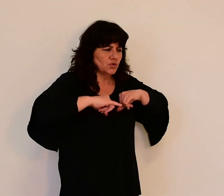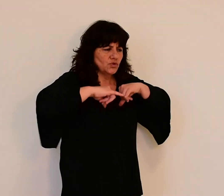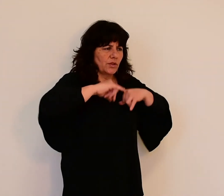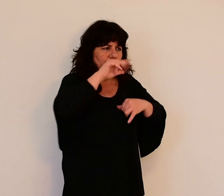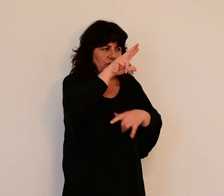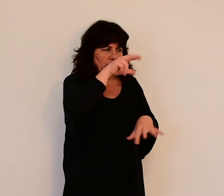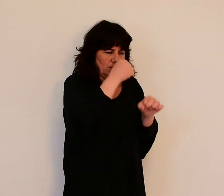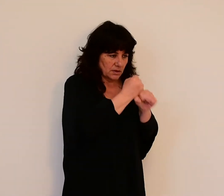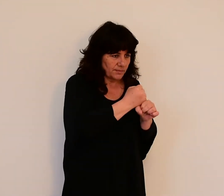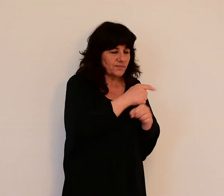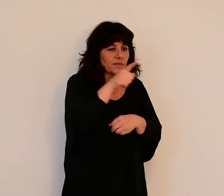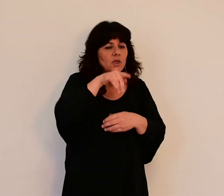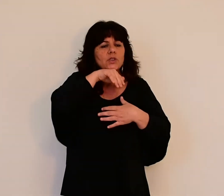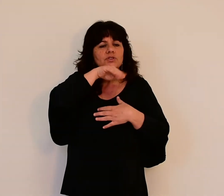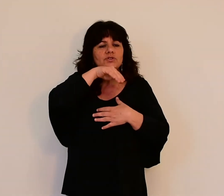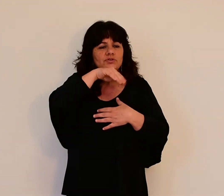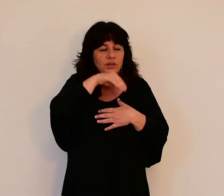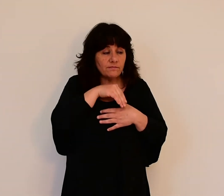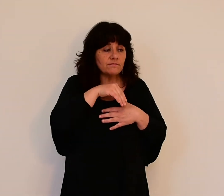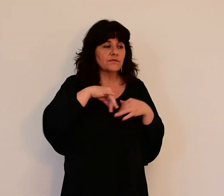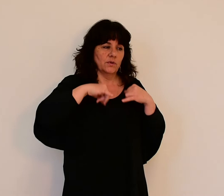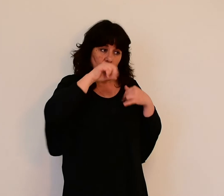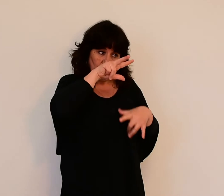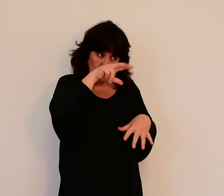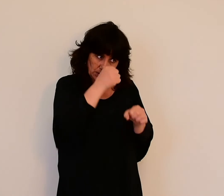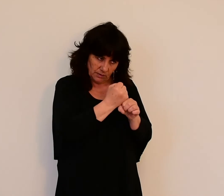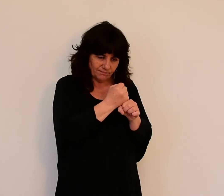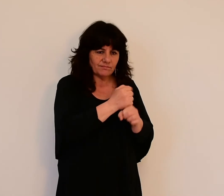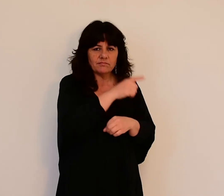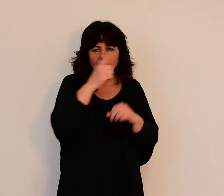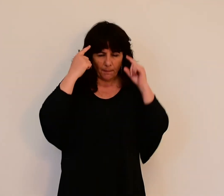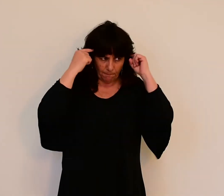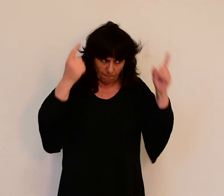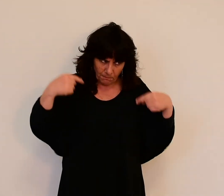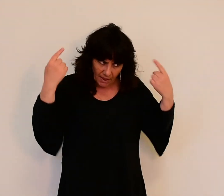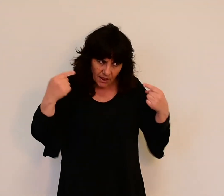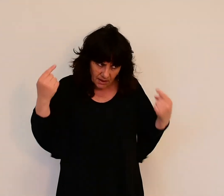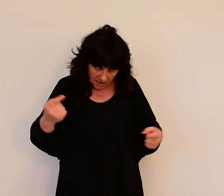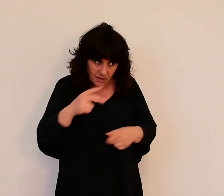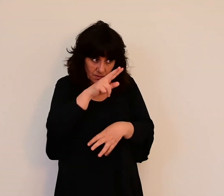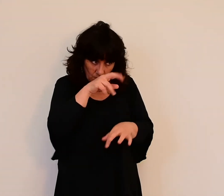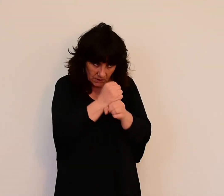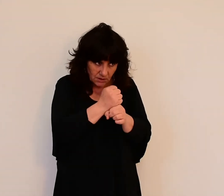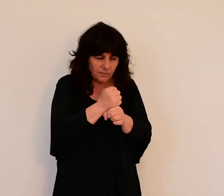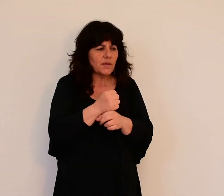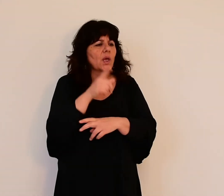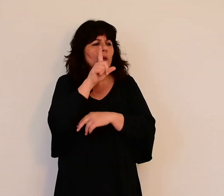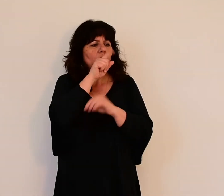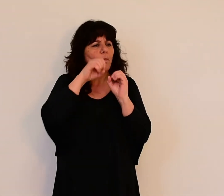trois ans, un bélier de trois ans, une tourterelle et une jeune colombe.